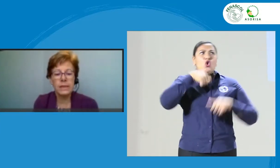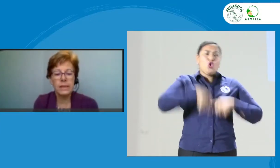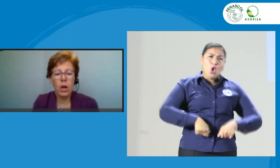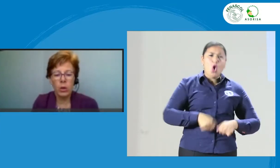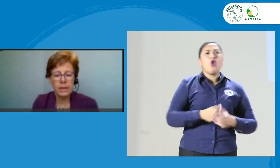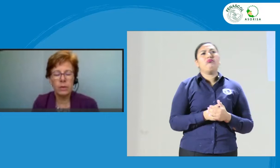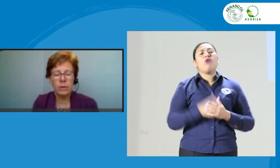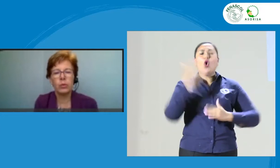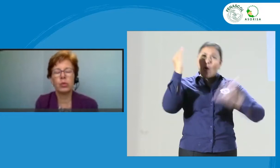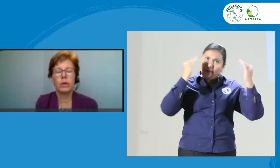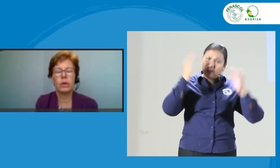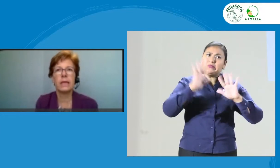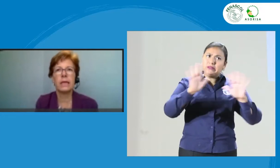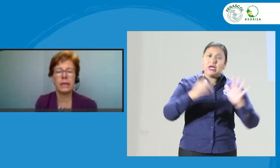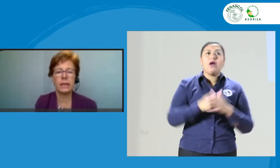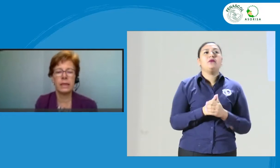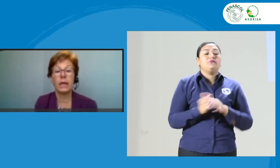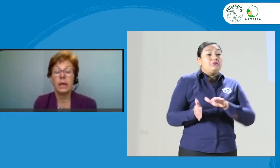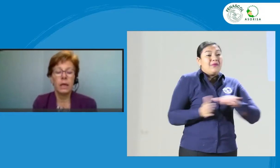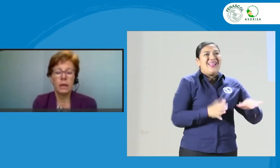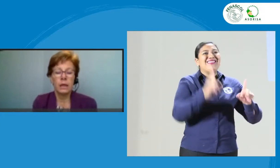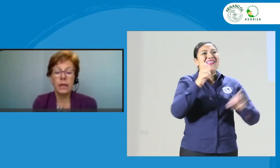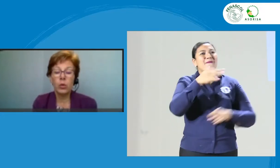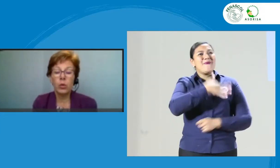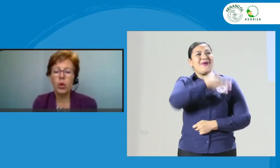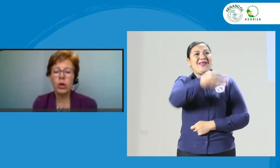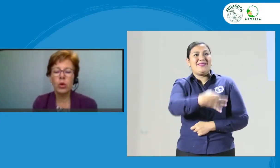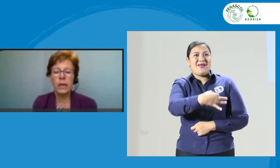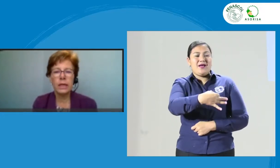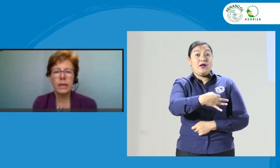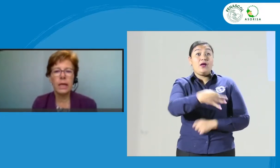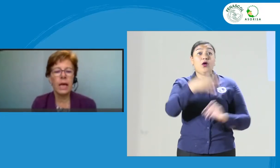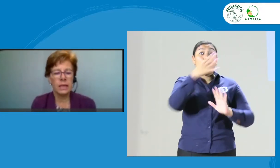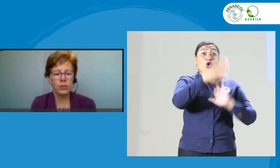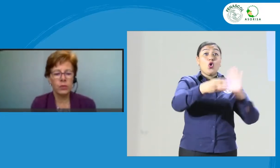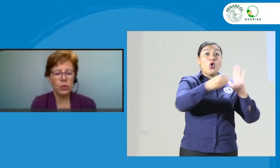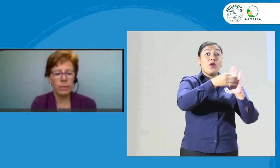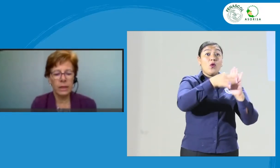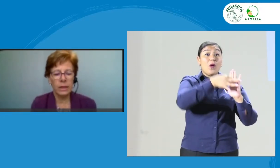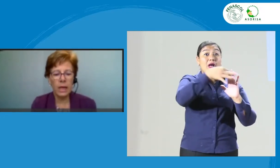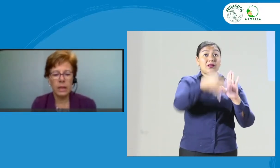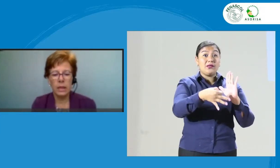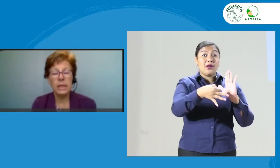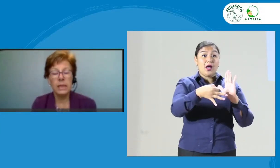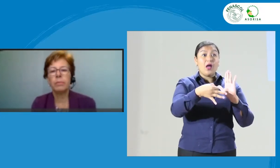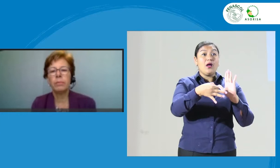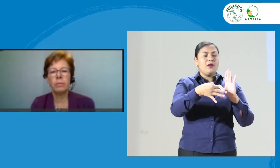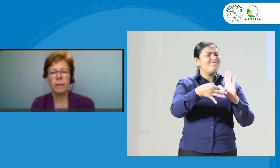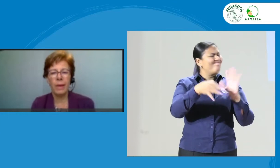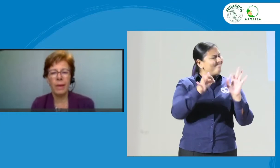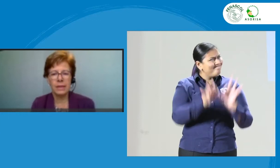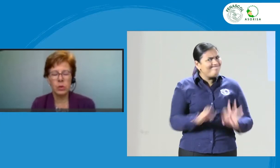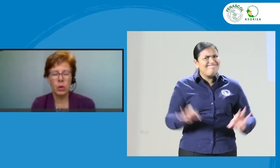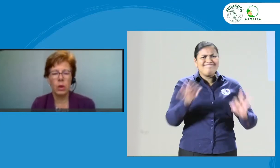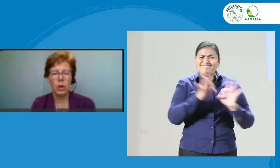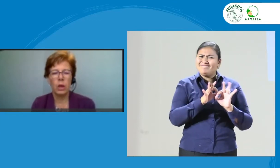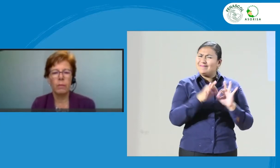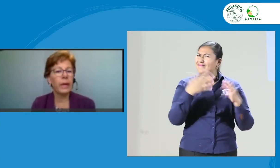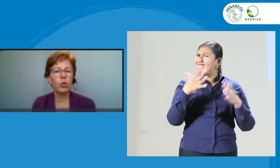ahora desde el punto de vista ética. Tener un código de ética es fundamental, es el primer paso, pero